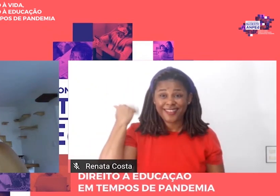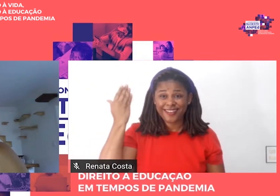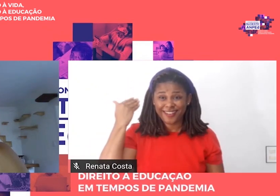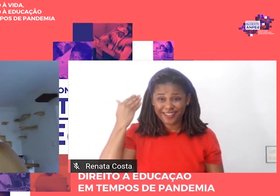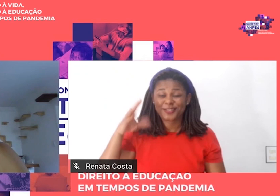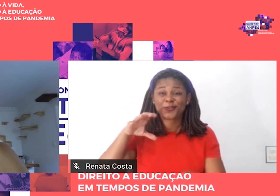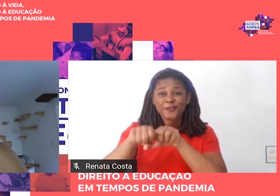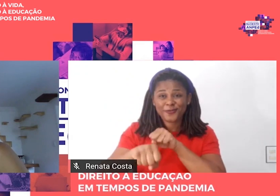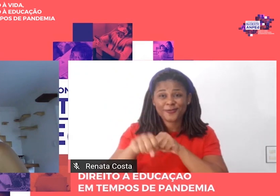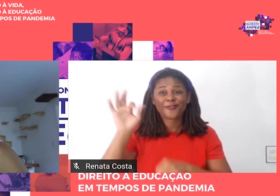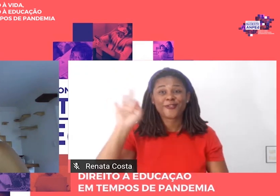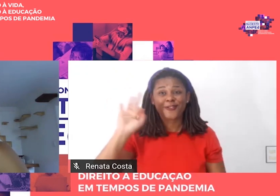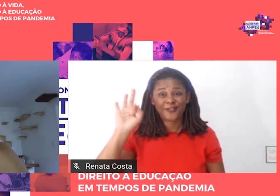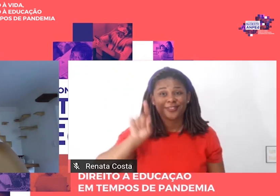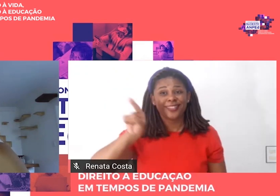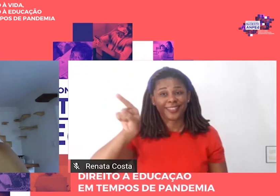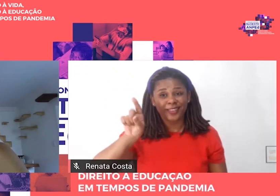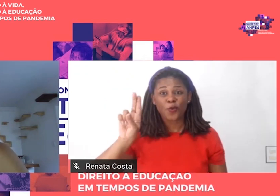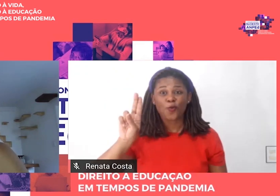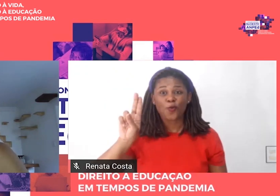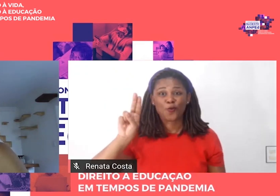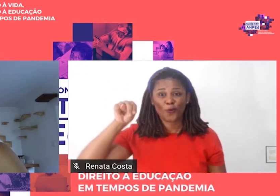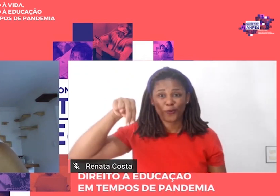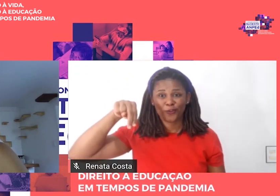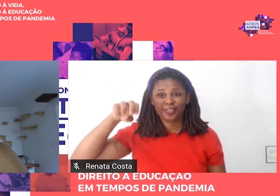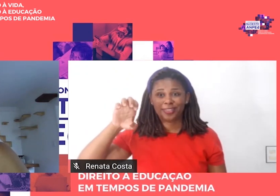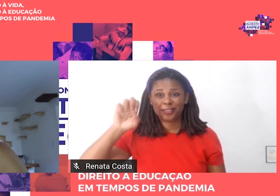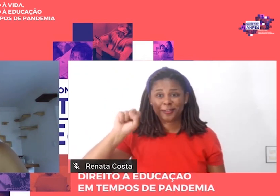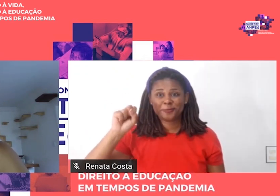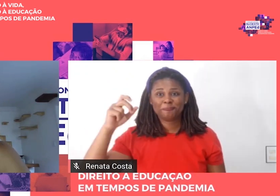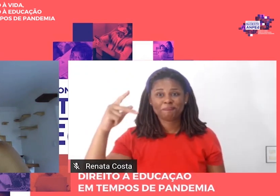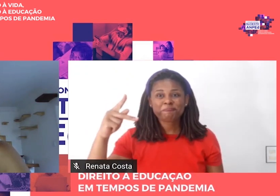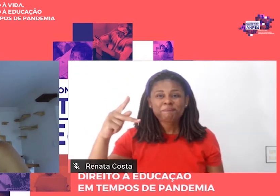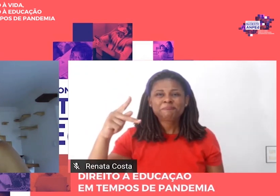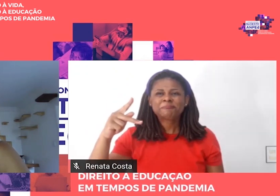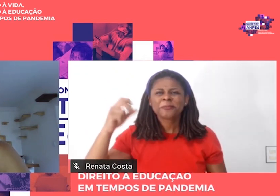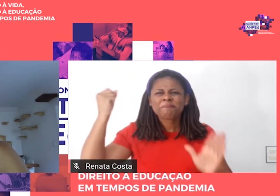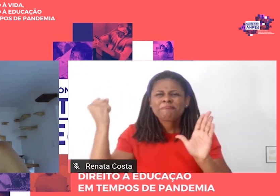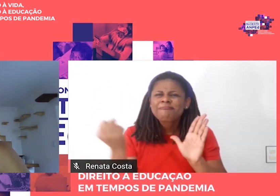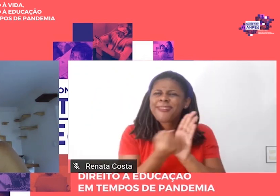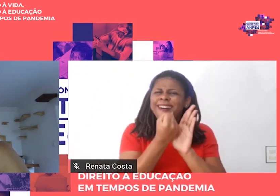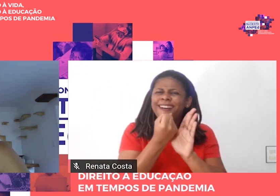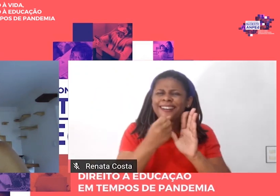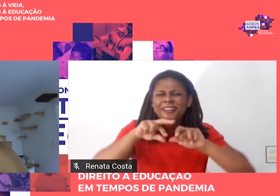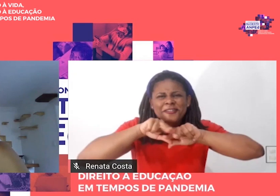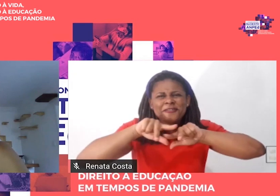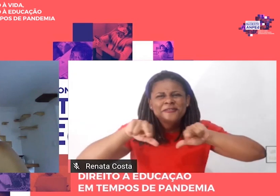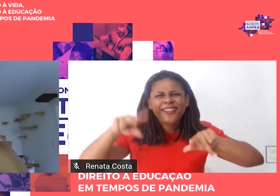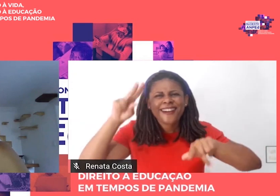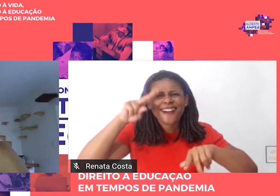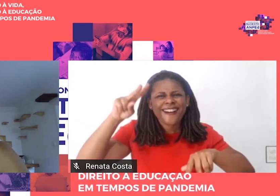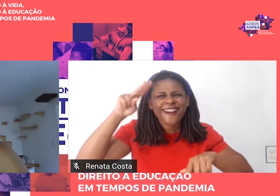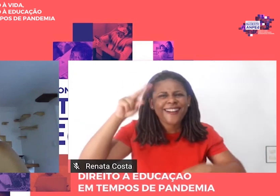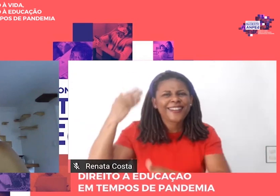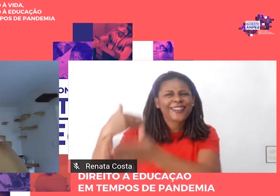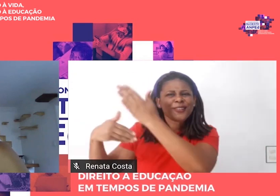campus de Bauru, trazia marcas de muitas leituras, sendo visível que era disputado nas